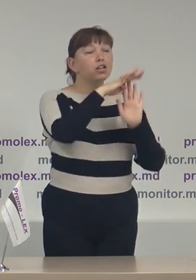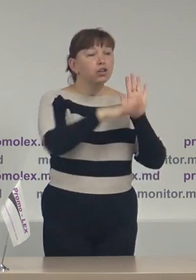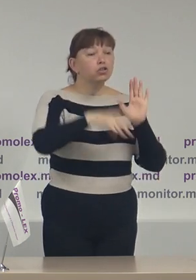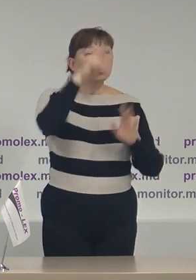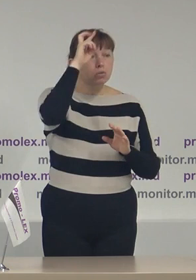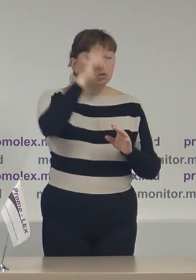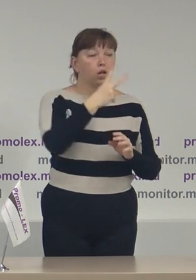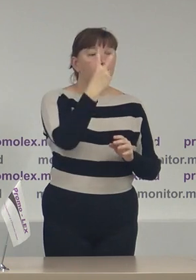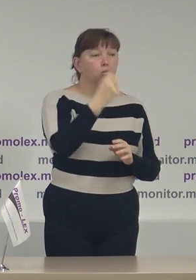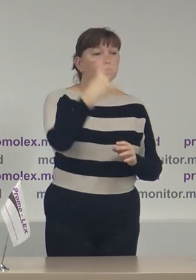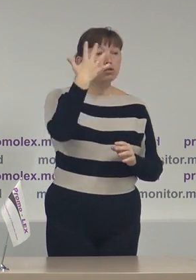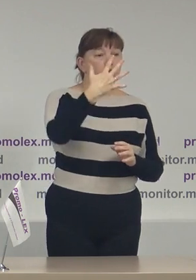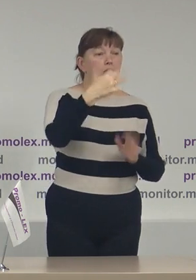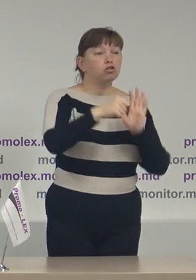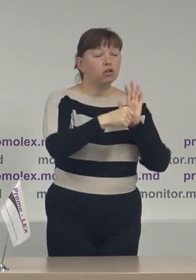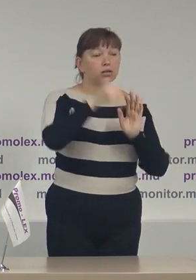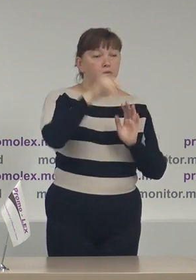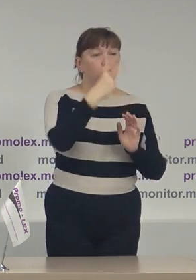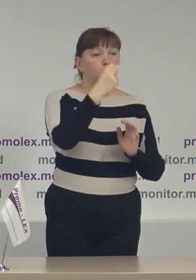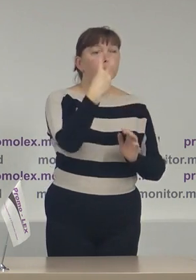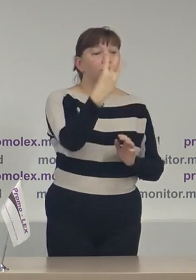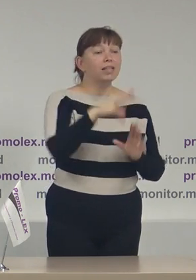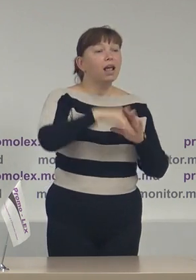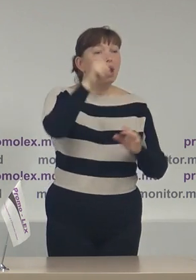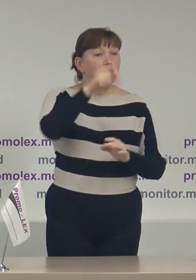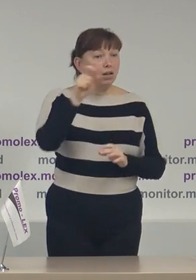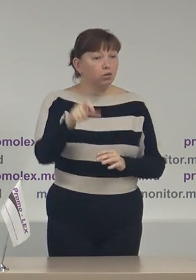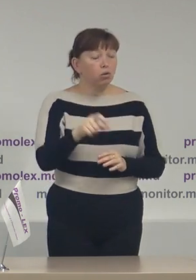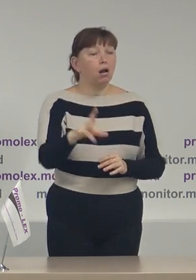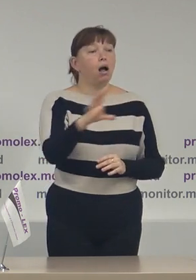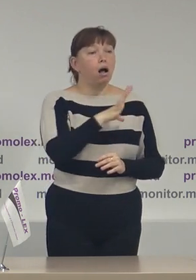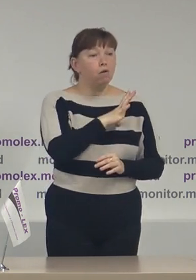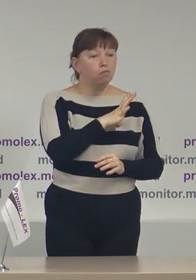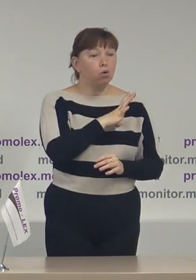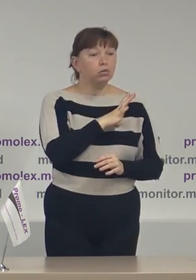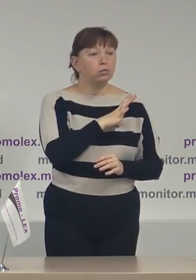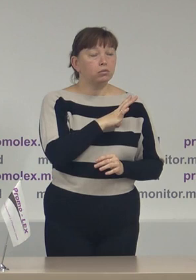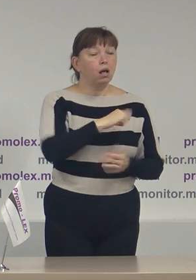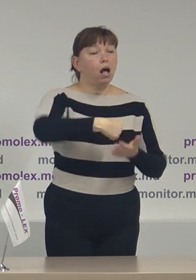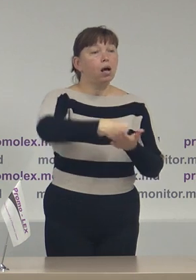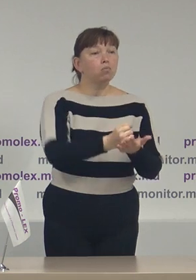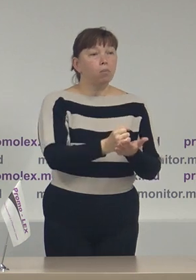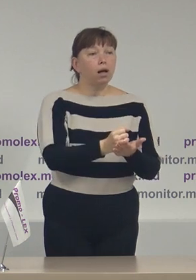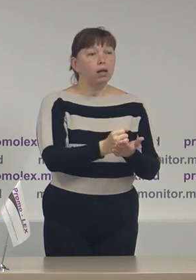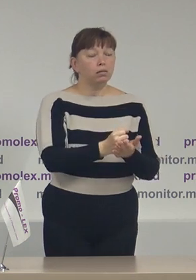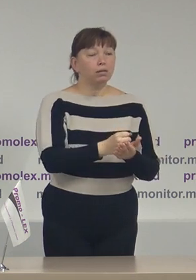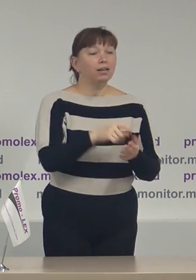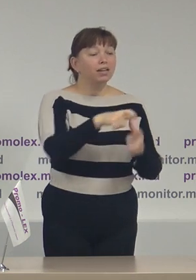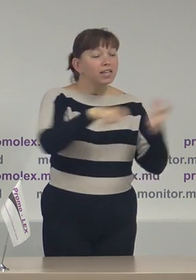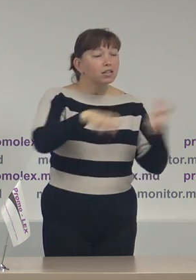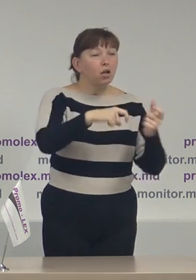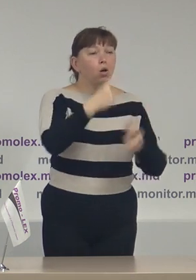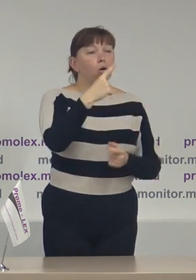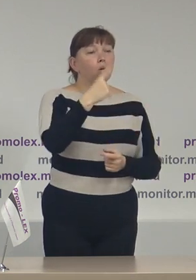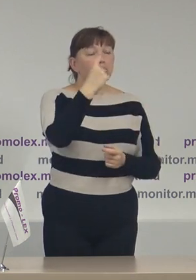alegătorilor 256.203 alegători au fost aprobat tirajul de